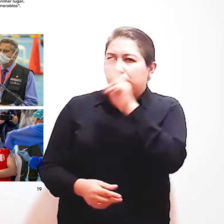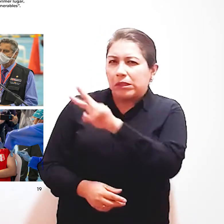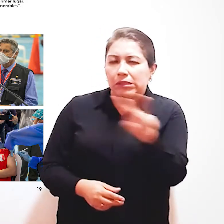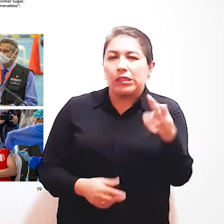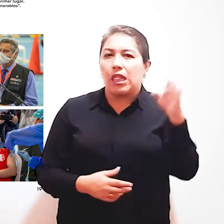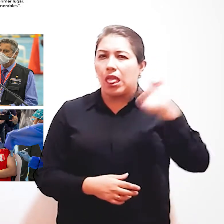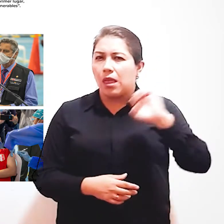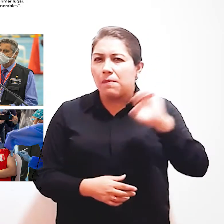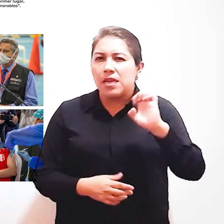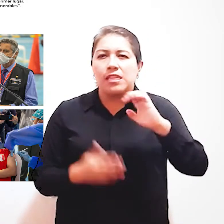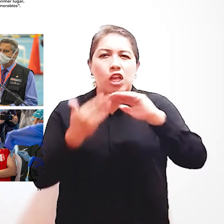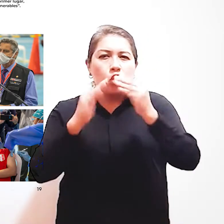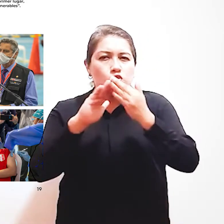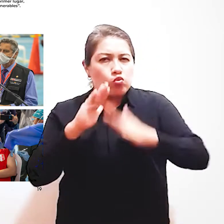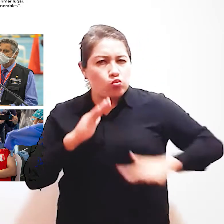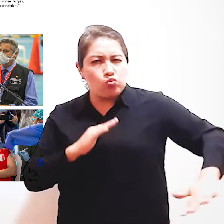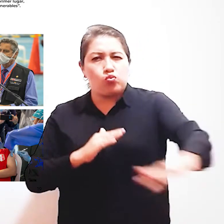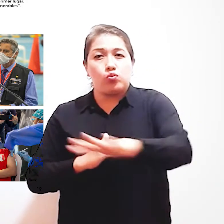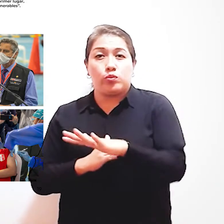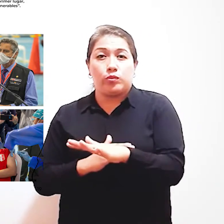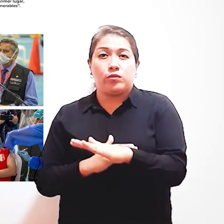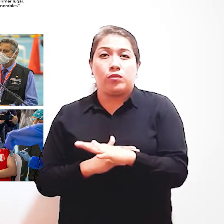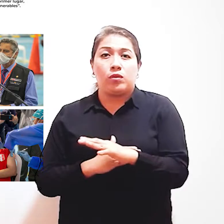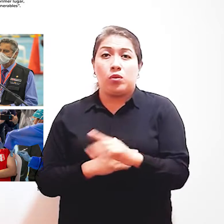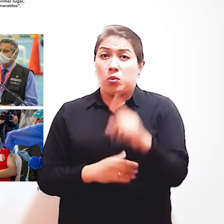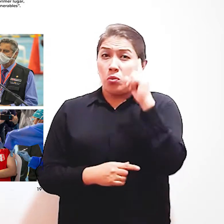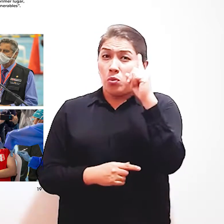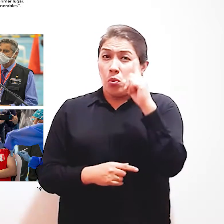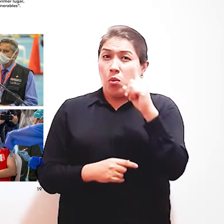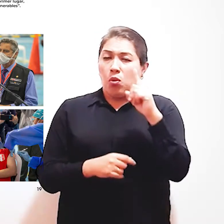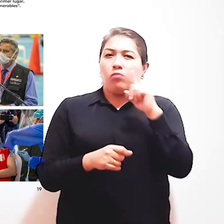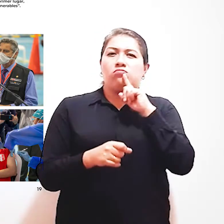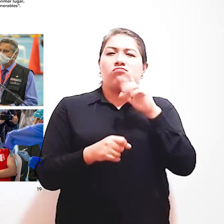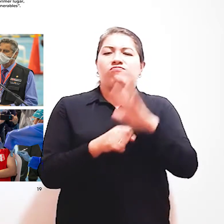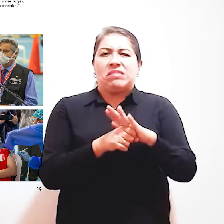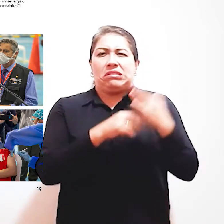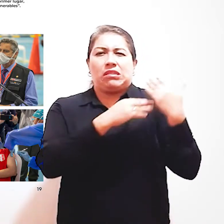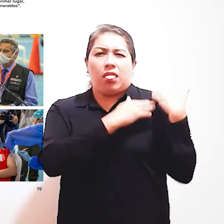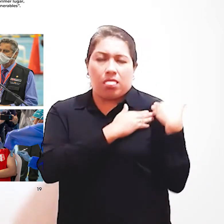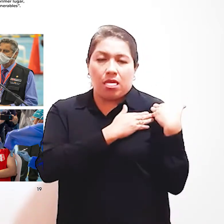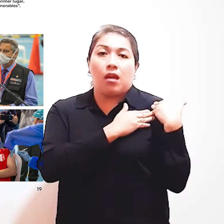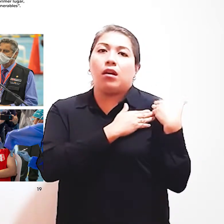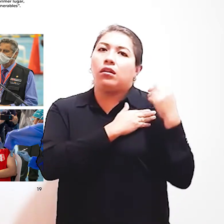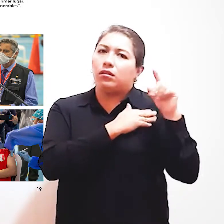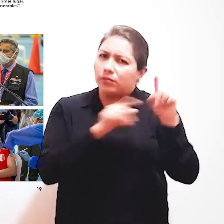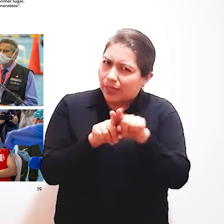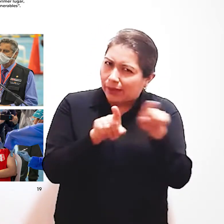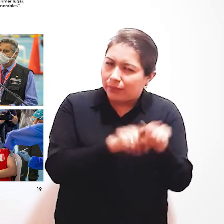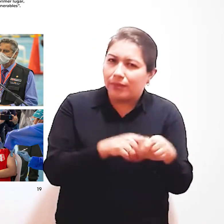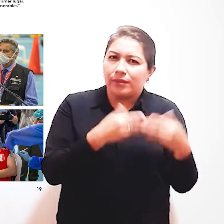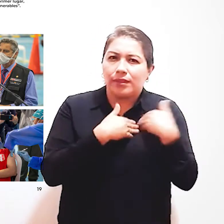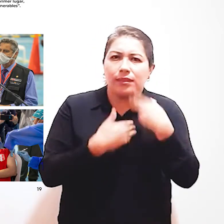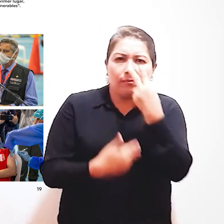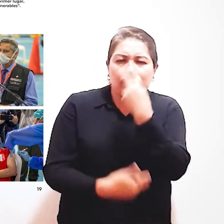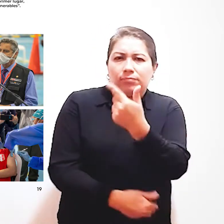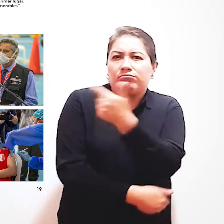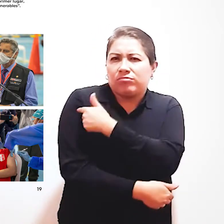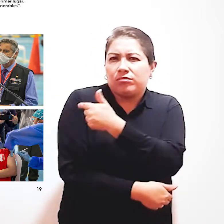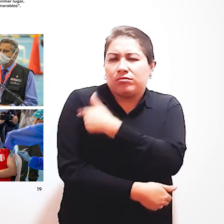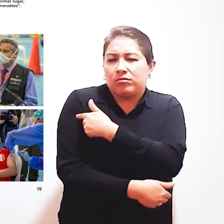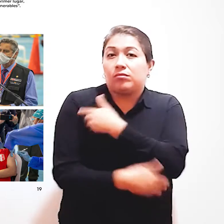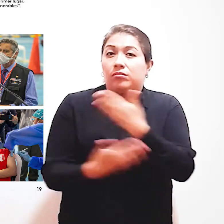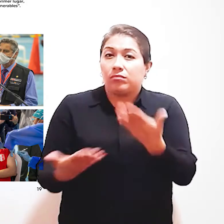transición Y de emergencia Con toda la ciudadanía Y no solo el compromiso Sino los hechos Demuestran Que estamos vacunando